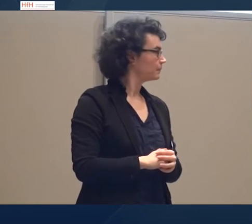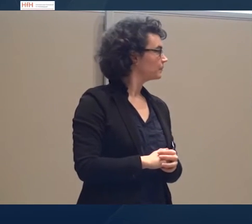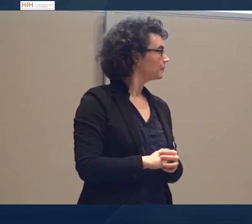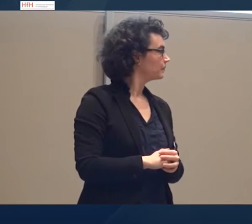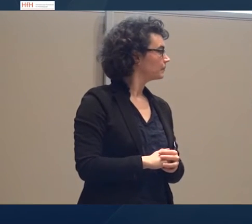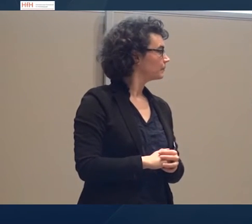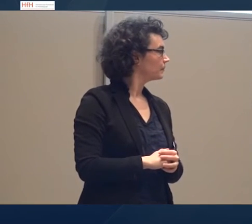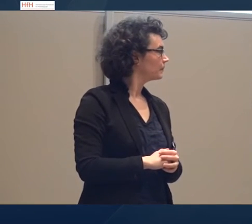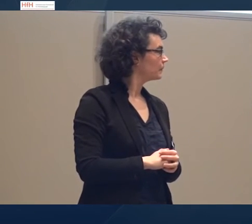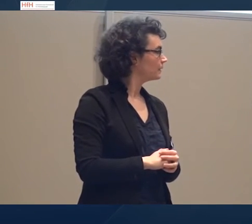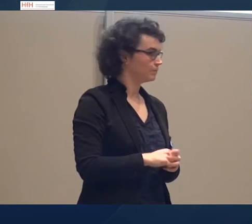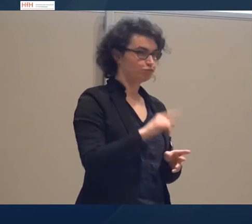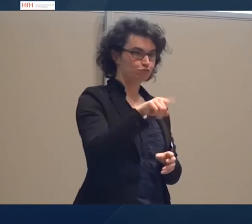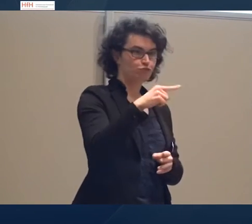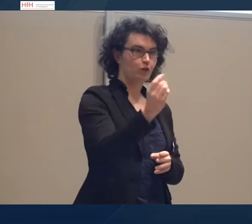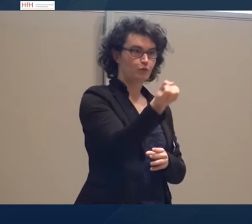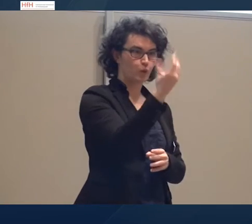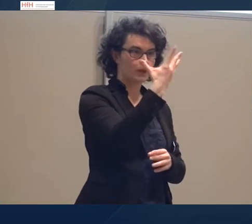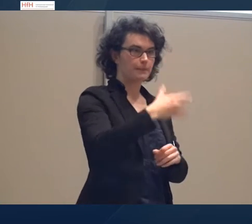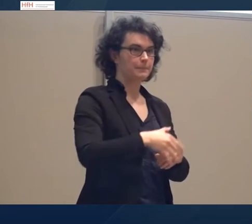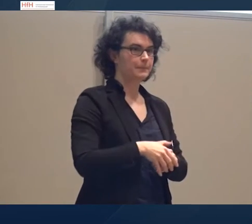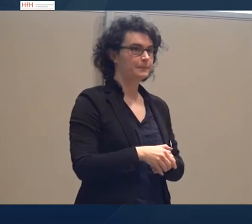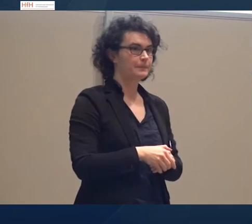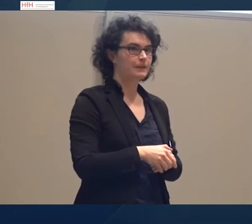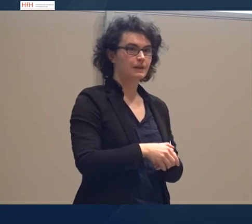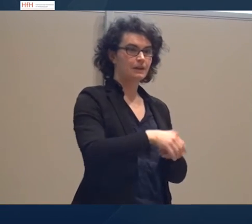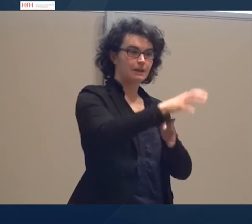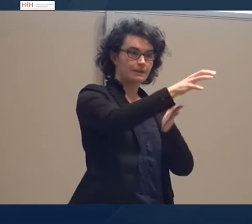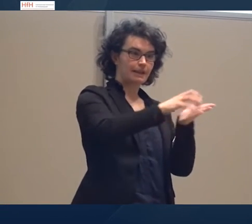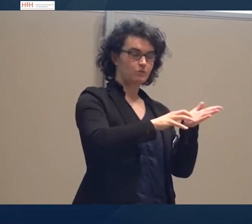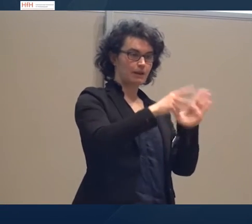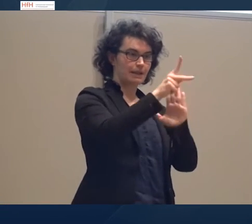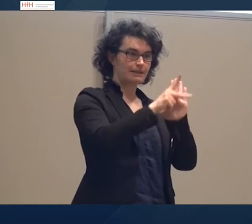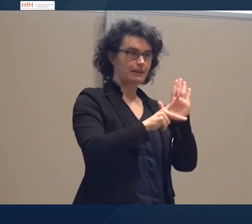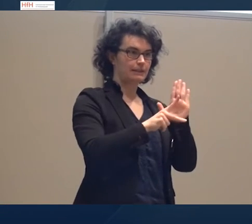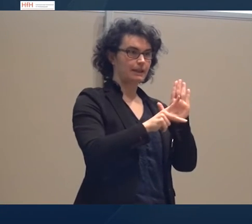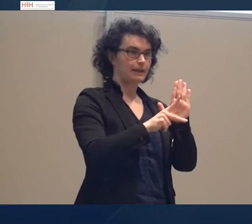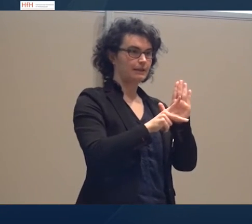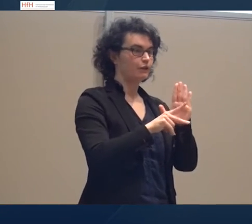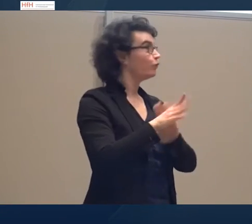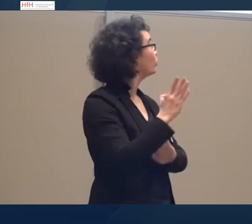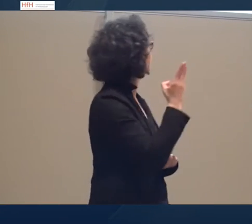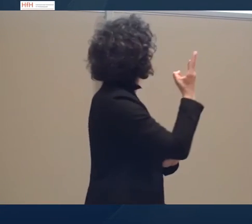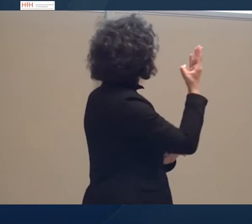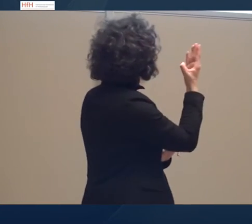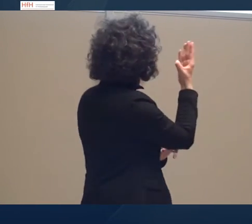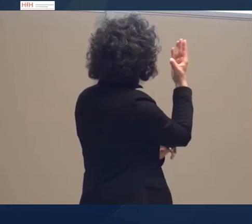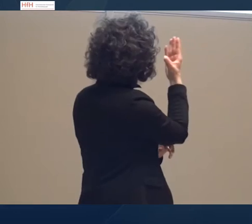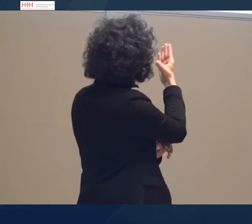Als nächste Folie zeige ich Ihnen Textualitätskriterien von Ogerhard und Kressler. Die haben sieben